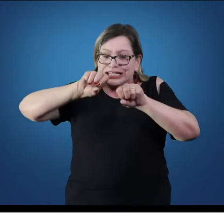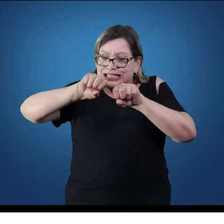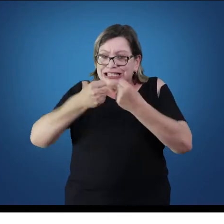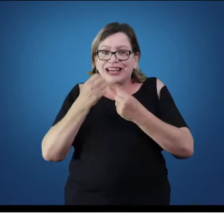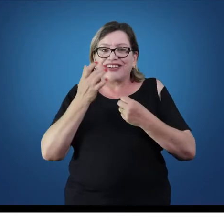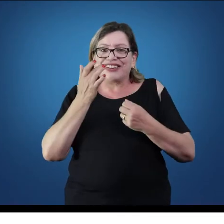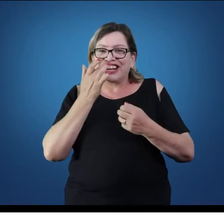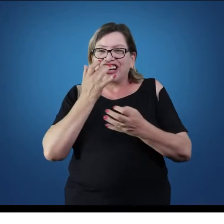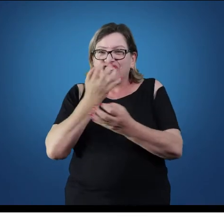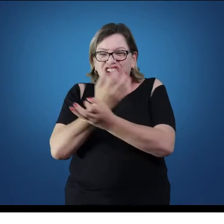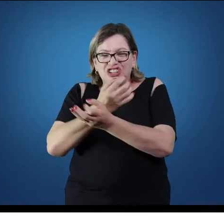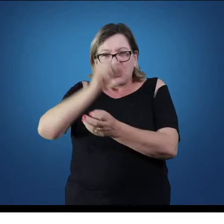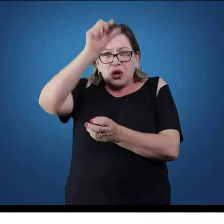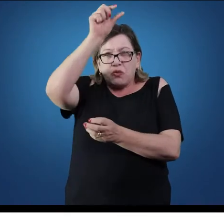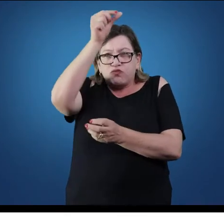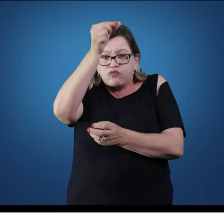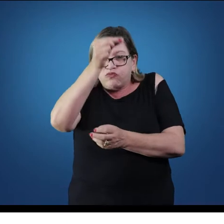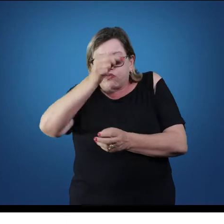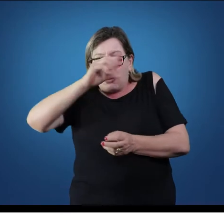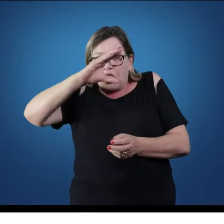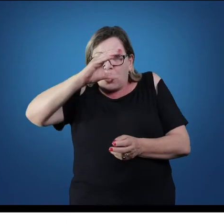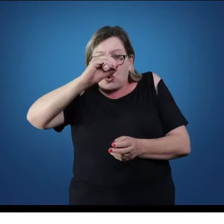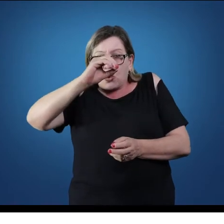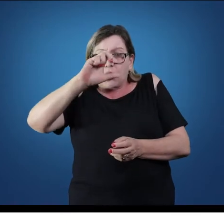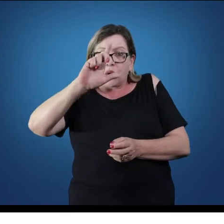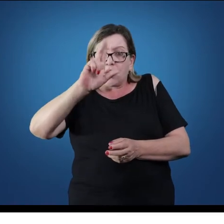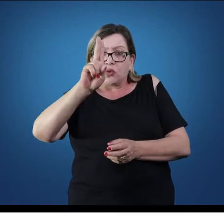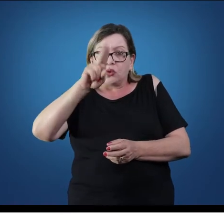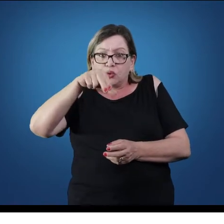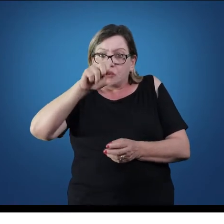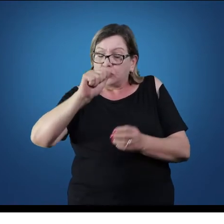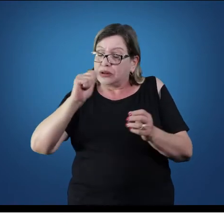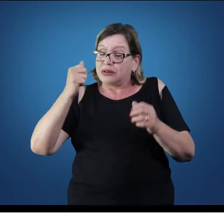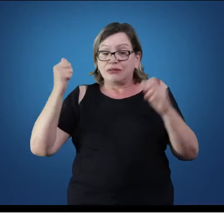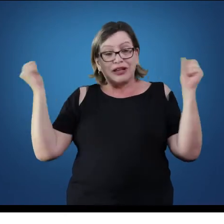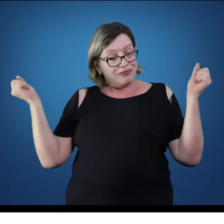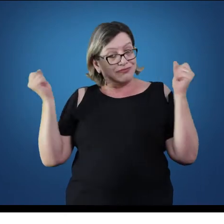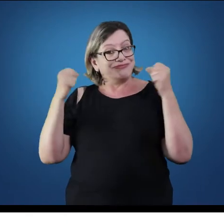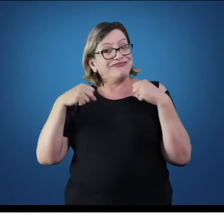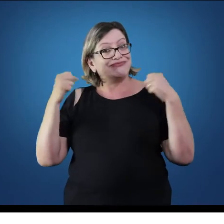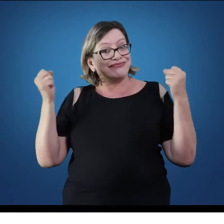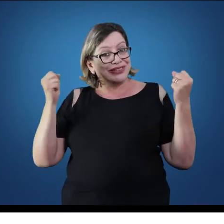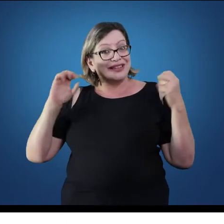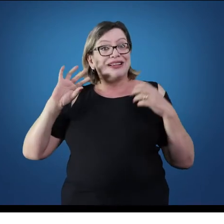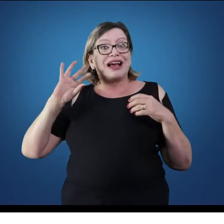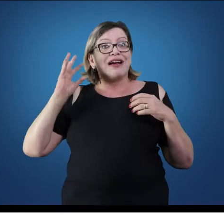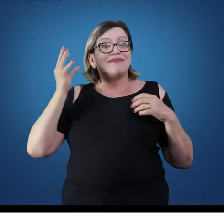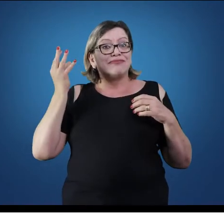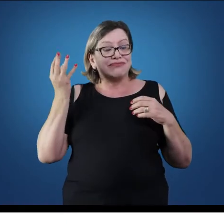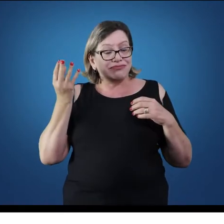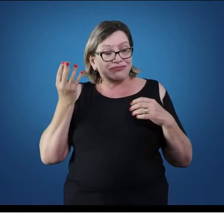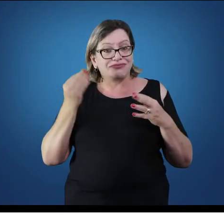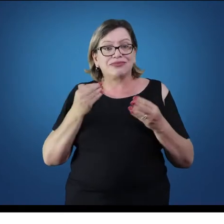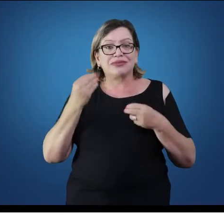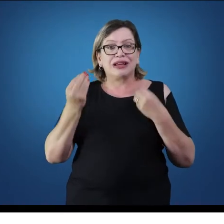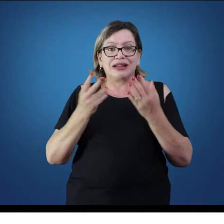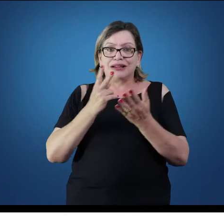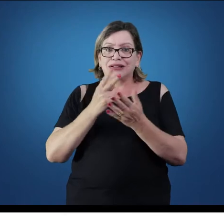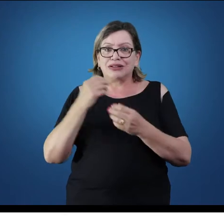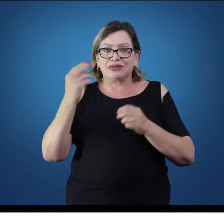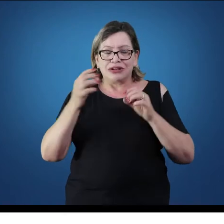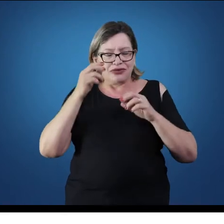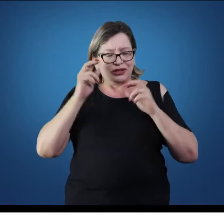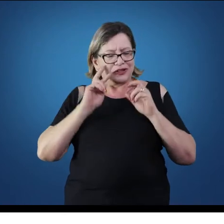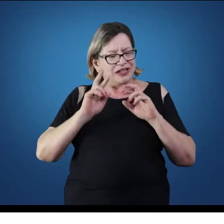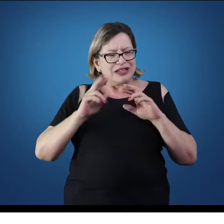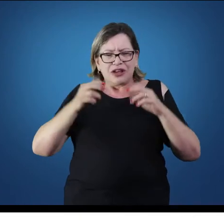em coluna, principalmente em práticas esportivas, em práticas de atividade física. Então uma especial